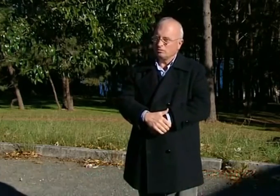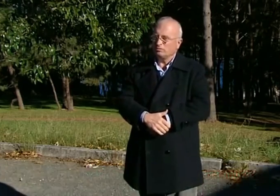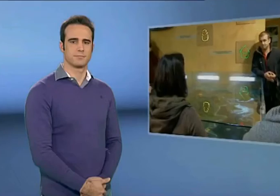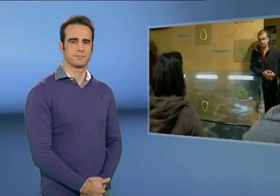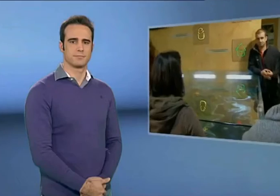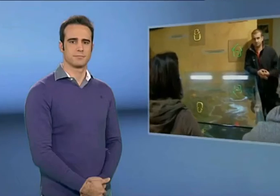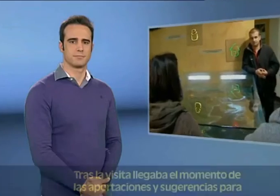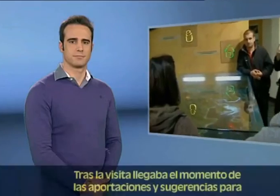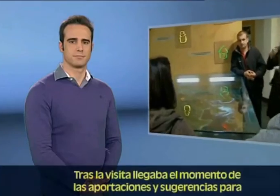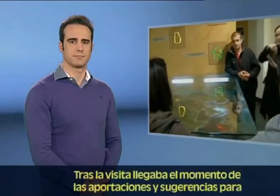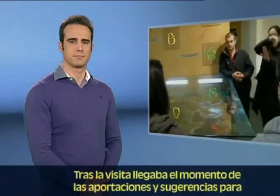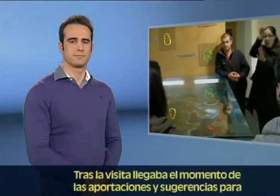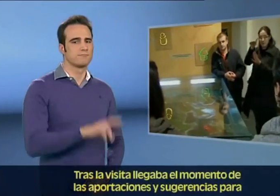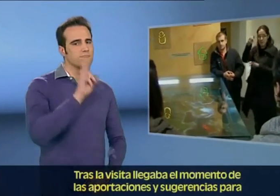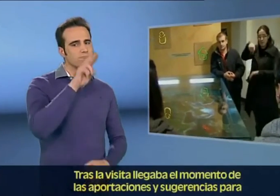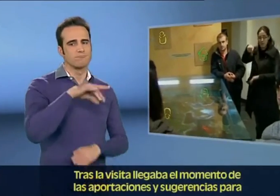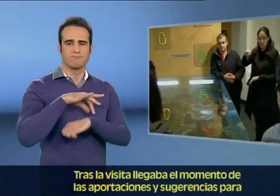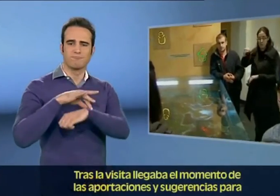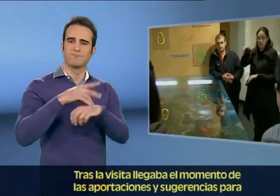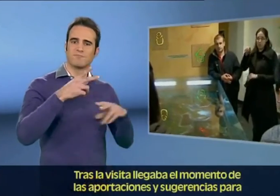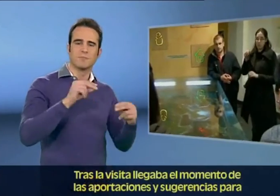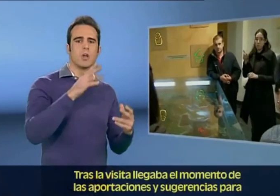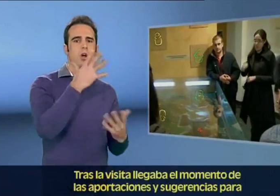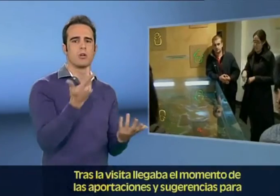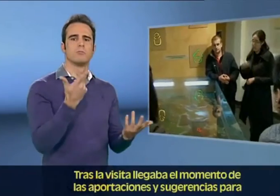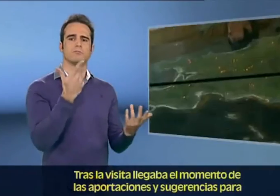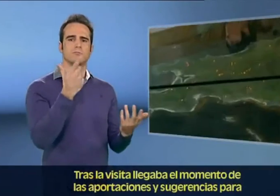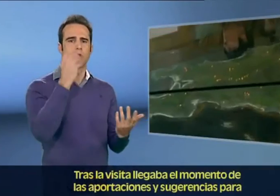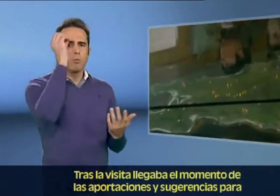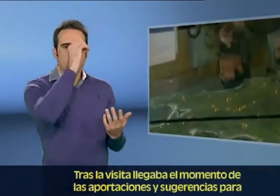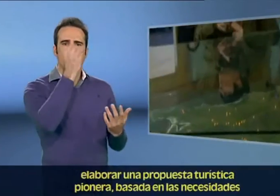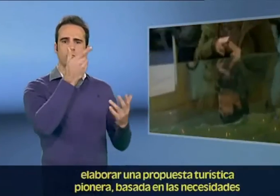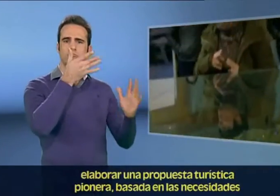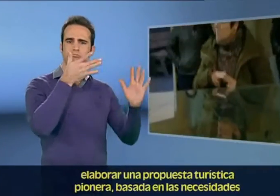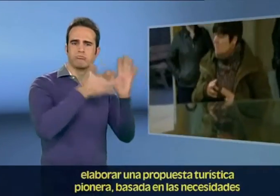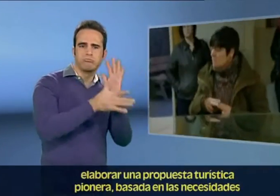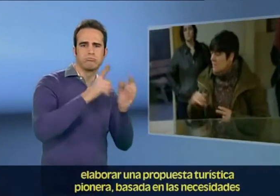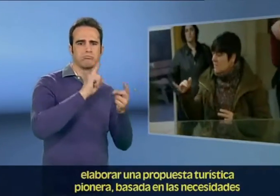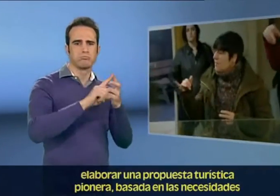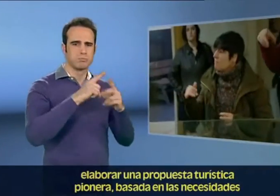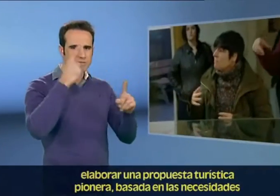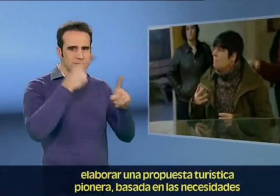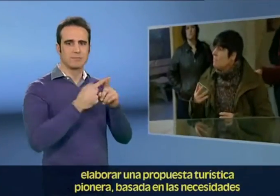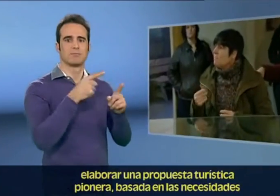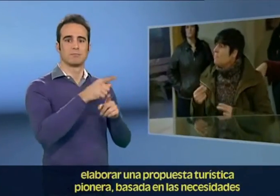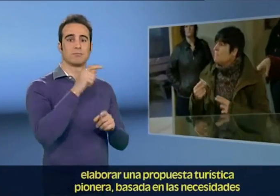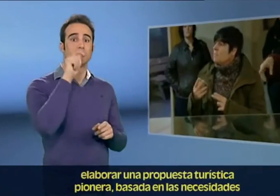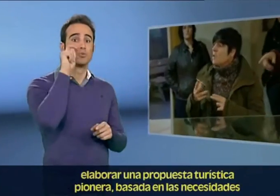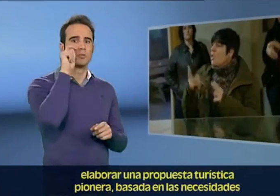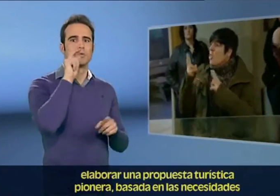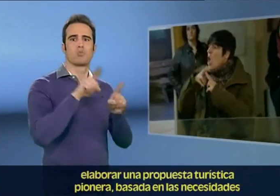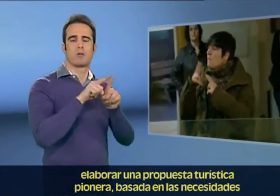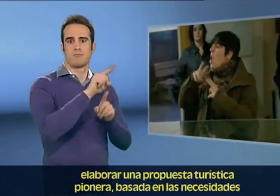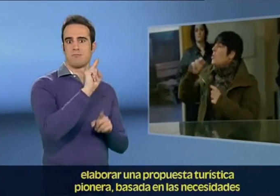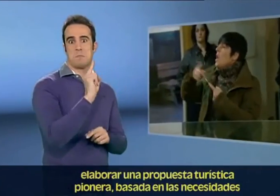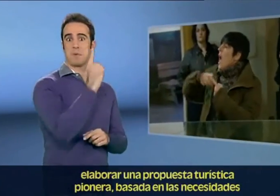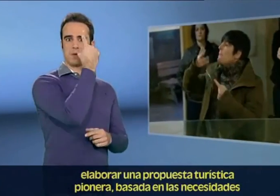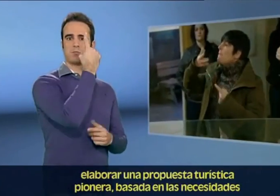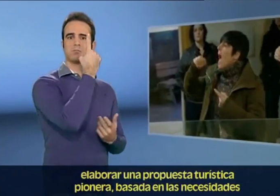Tras la visita llegaba el momento de las aportaciones y sugerencias para elaborar una propuesta turística pionera basada